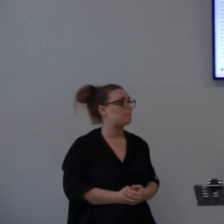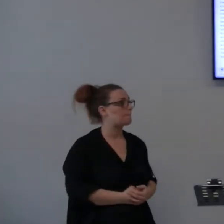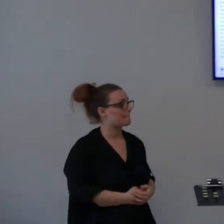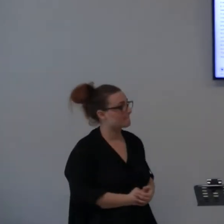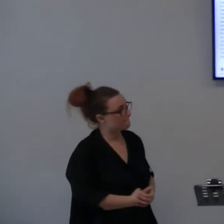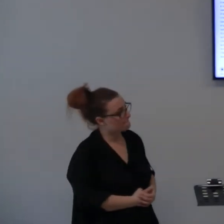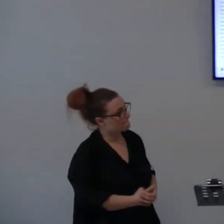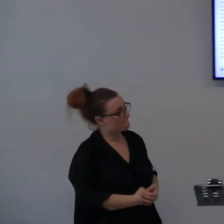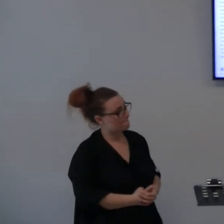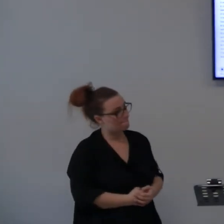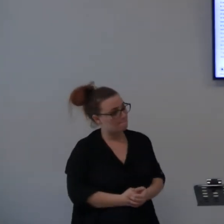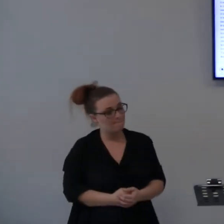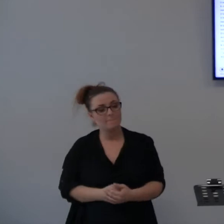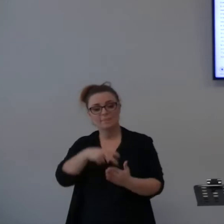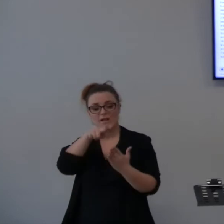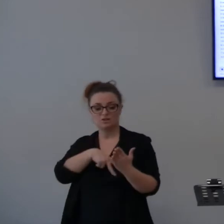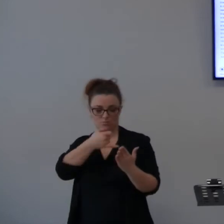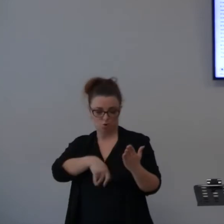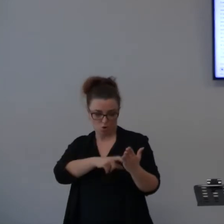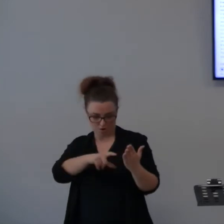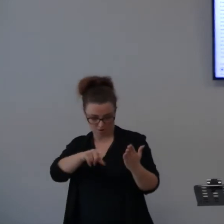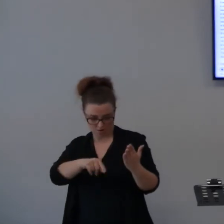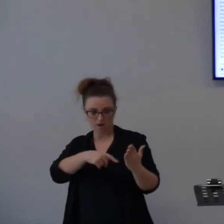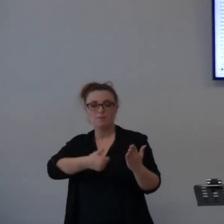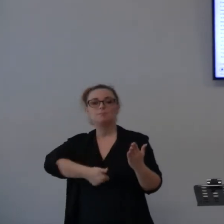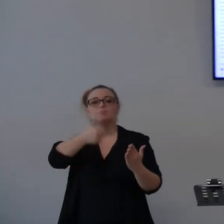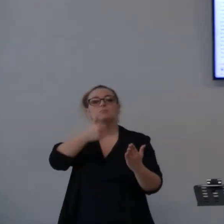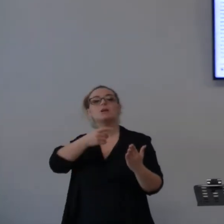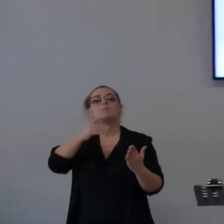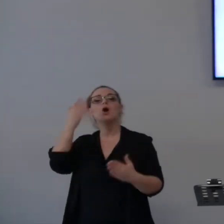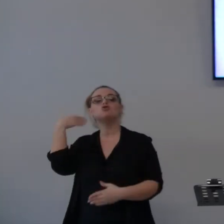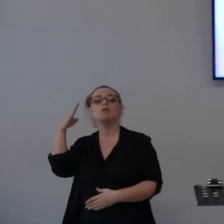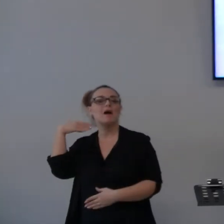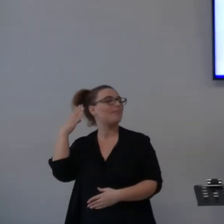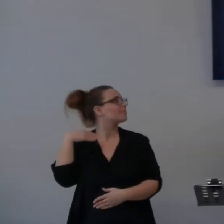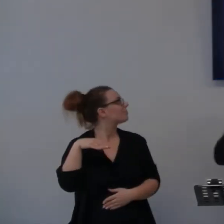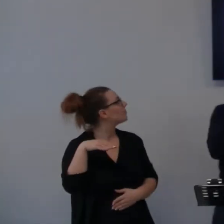Perciò, andiamo a leggere prima Giovanni, capitolo 4, versetto 20.